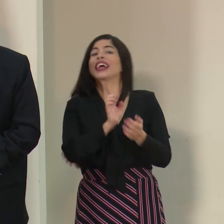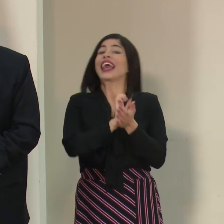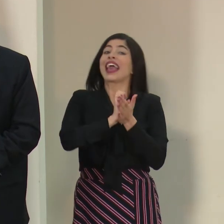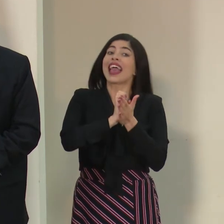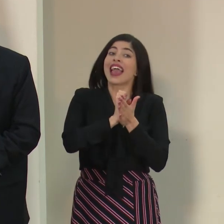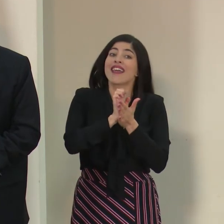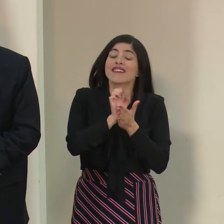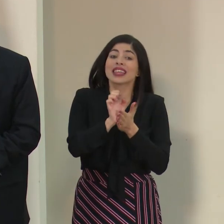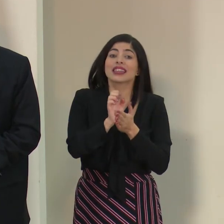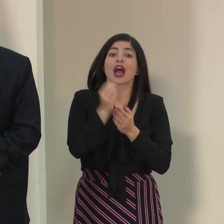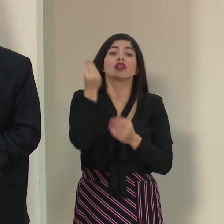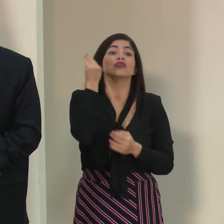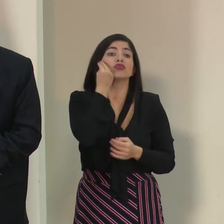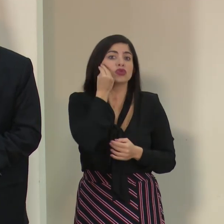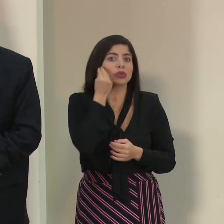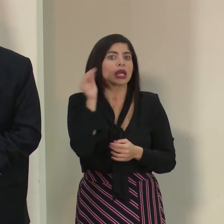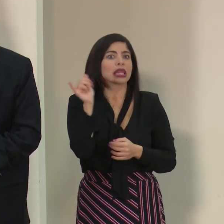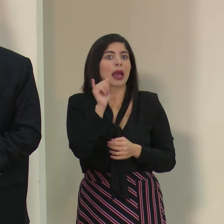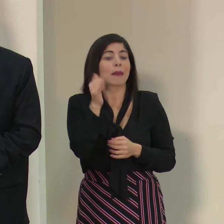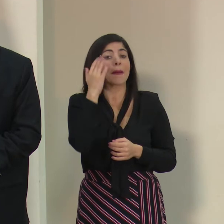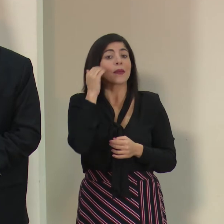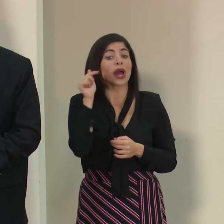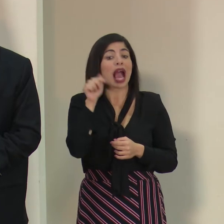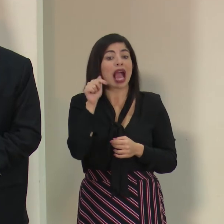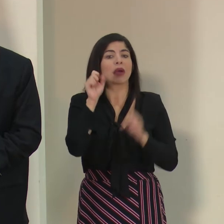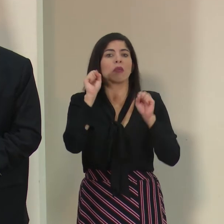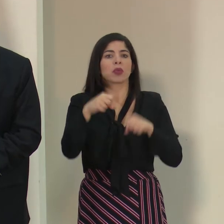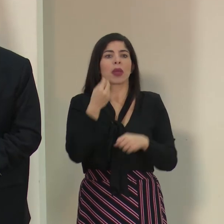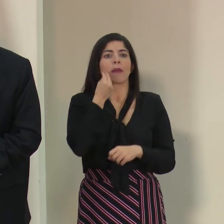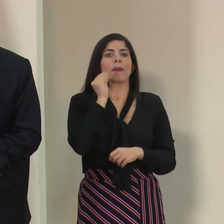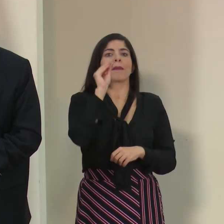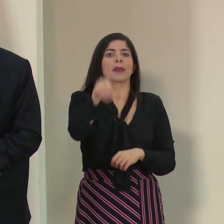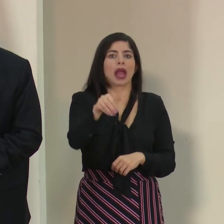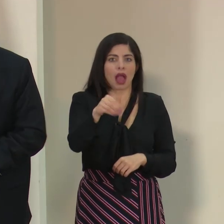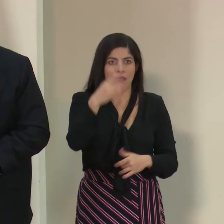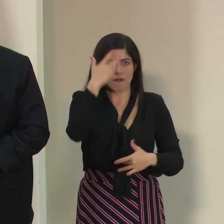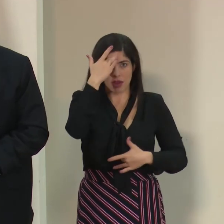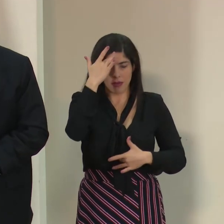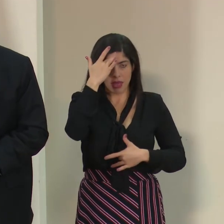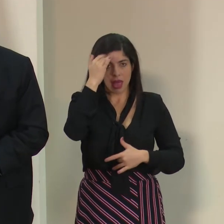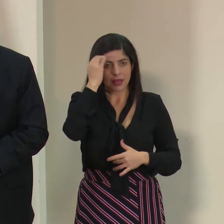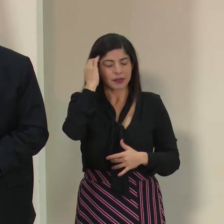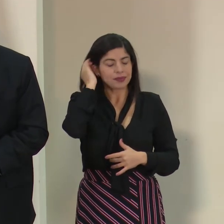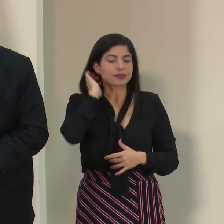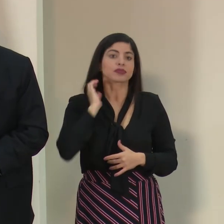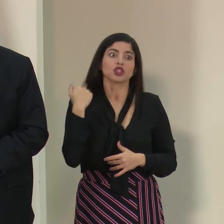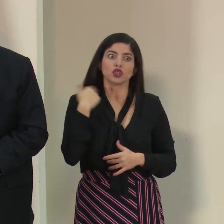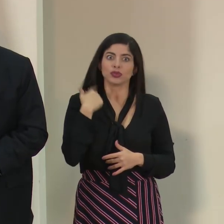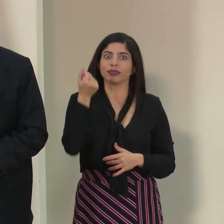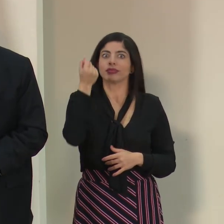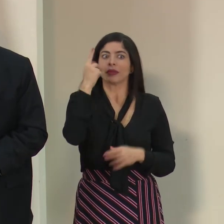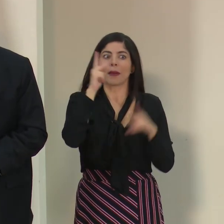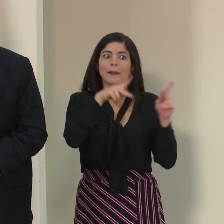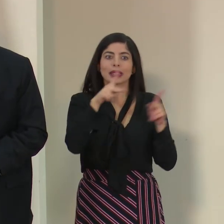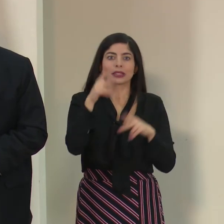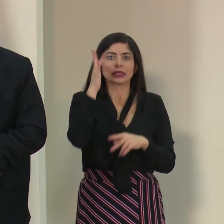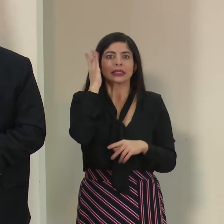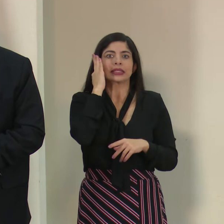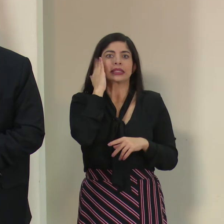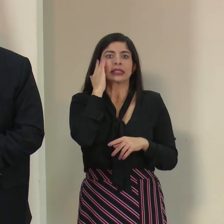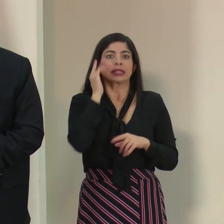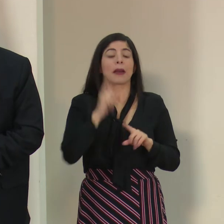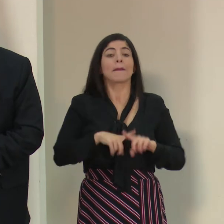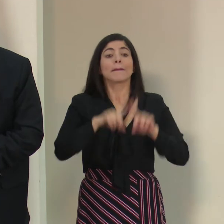pueda el saludo de besos, porque todo esto son mecanismos de contagio de la enfermedad. Entendemos la preocupación que manifiestan las personas,